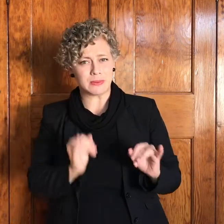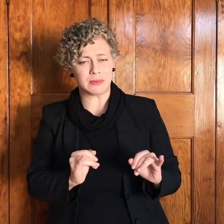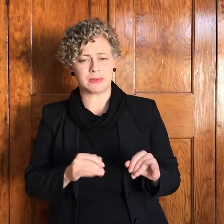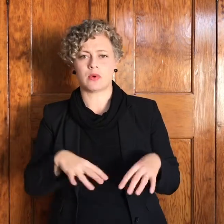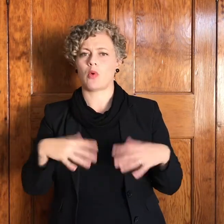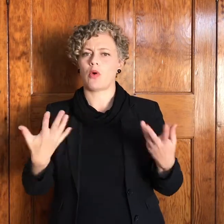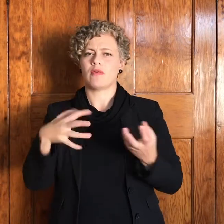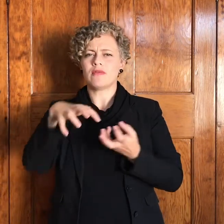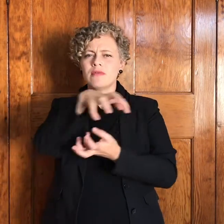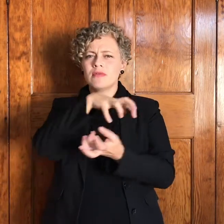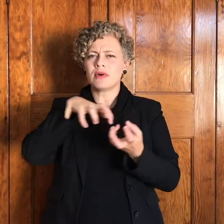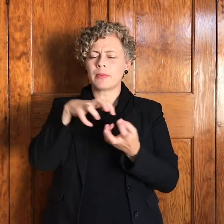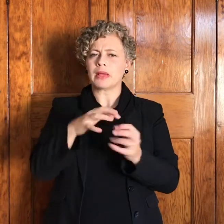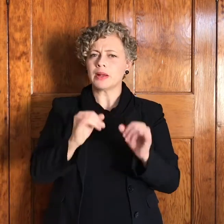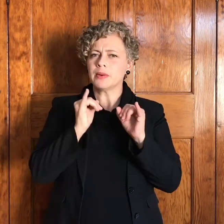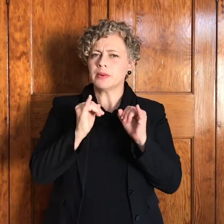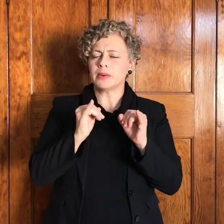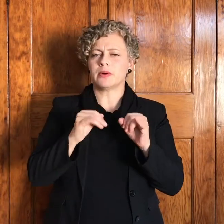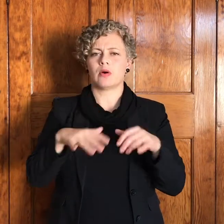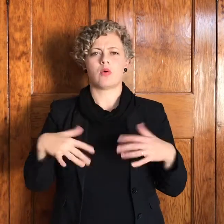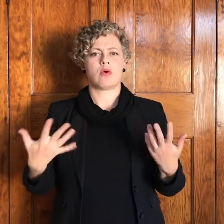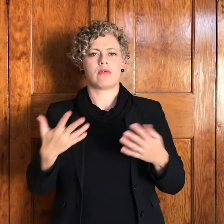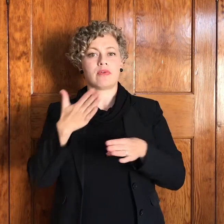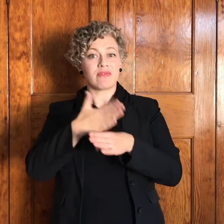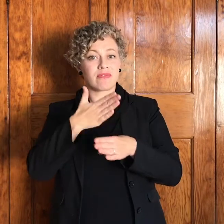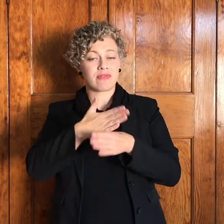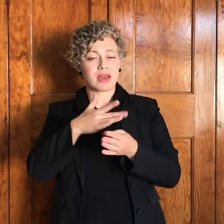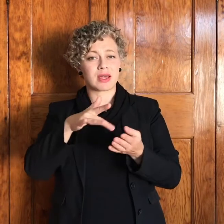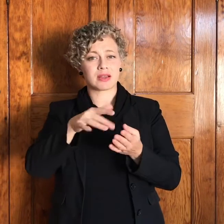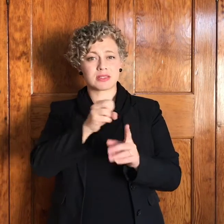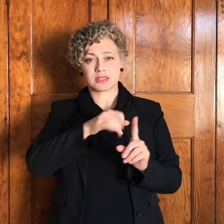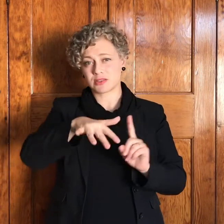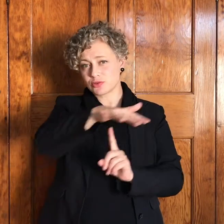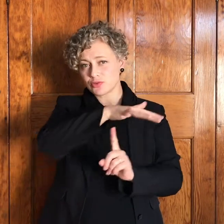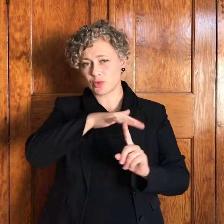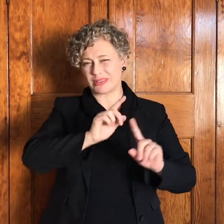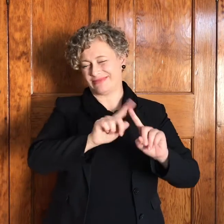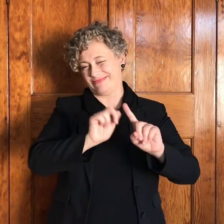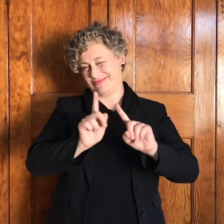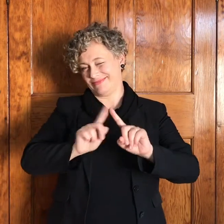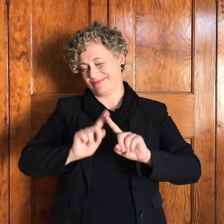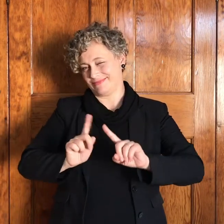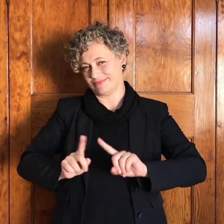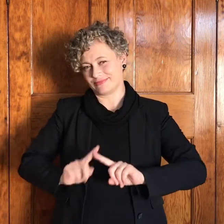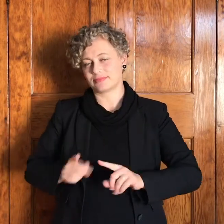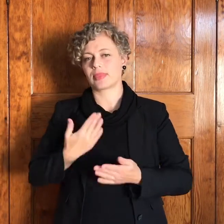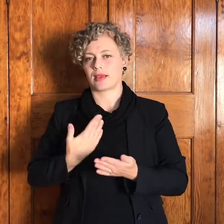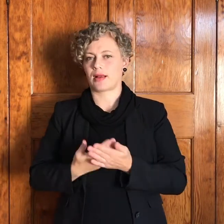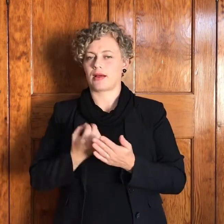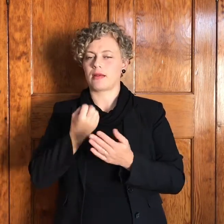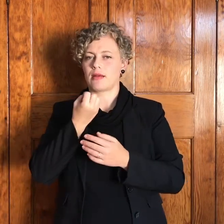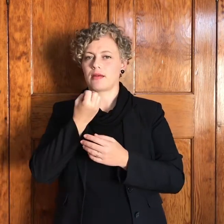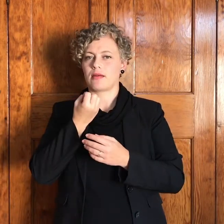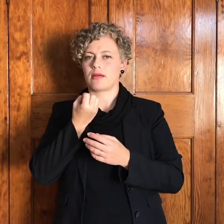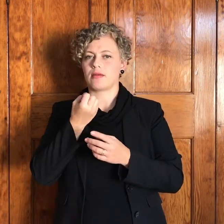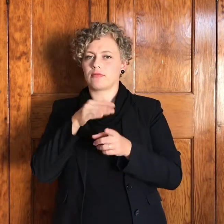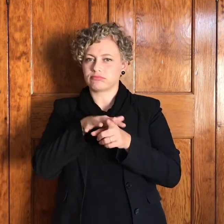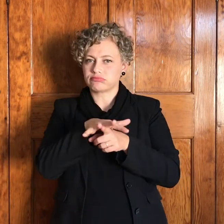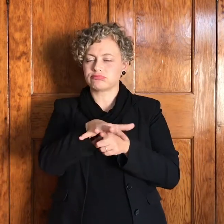familiekrisis werksituasie honderd ander dinge ek kan maar opnoem ons levensreis gaan oor